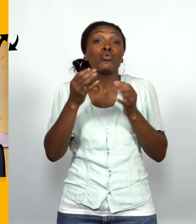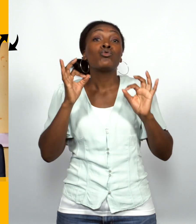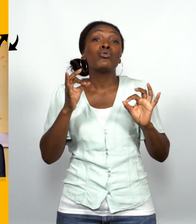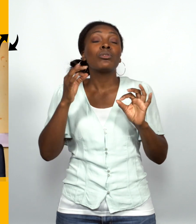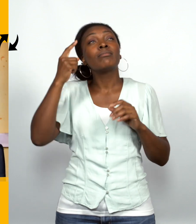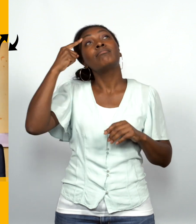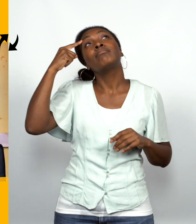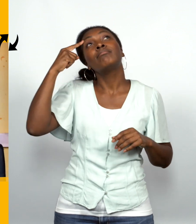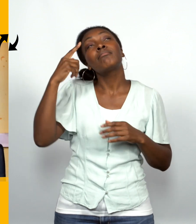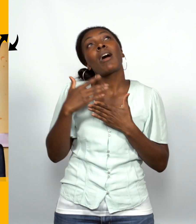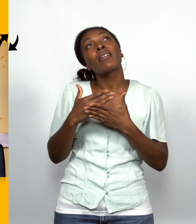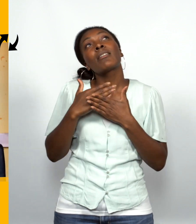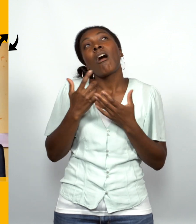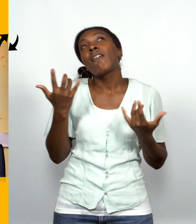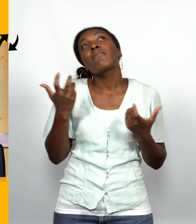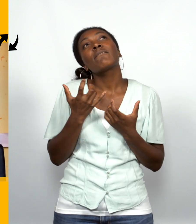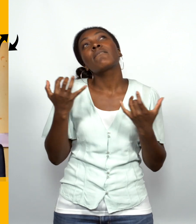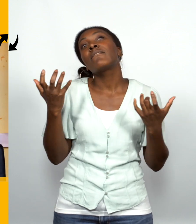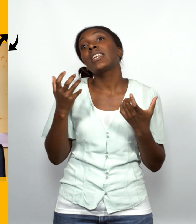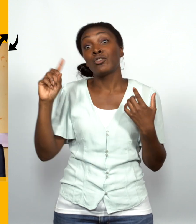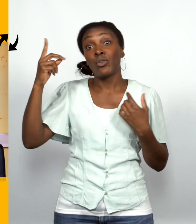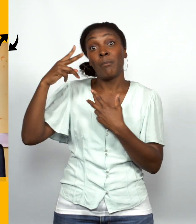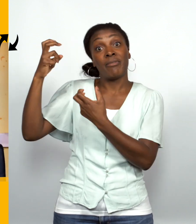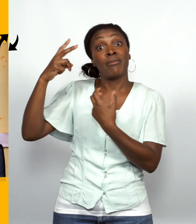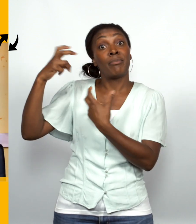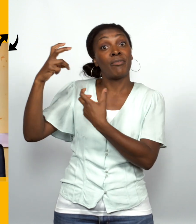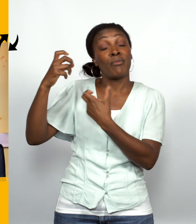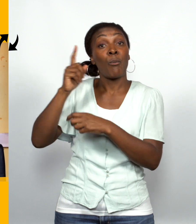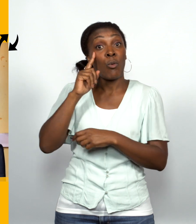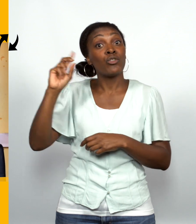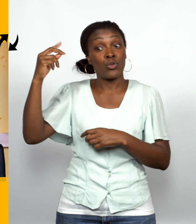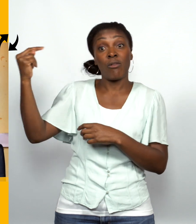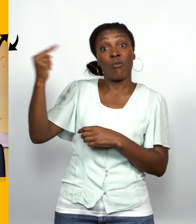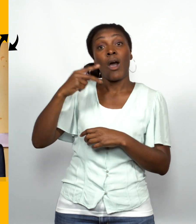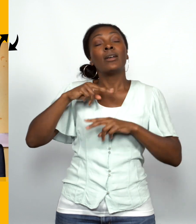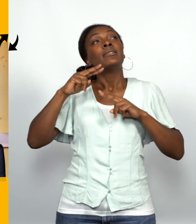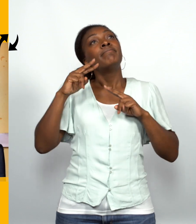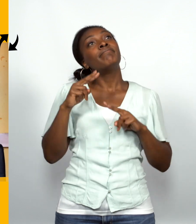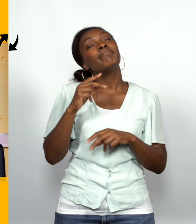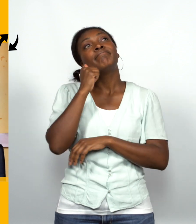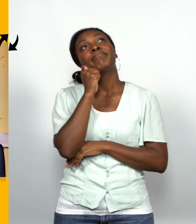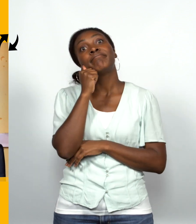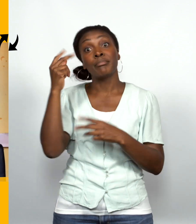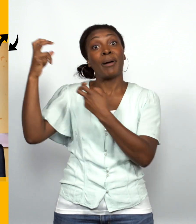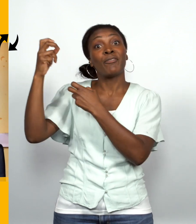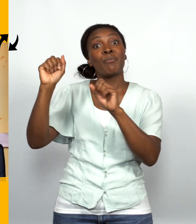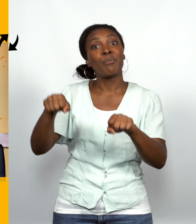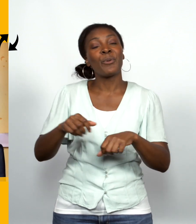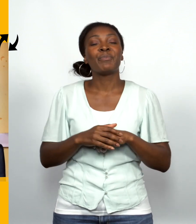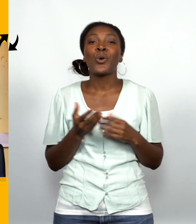des partages, des envies, des choses qui sont légitimes et que Dieu entend, puisque Dieu entend aussi le soupir de nos cœurs et il agit. Je voulais aujourd'hui faire